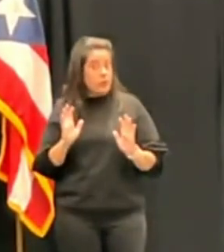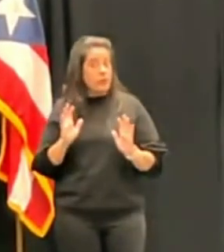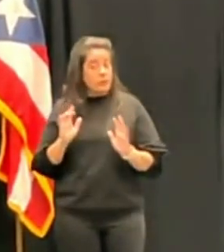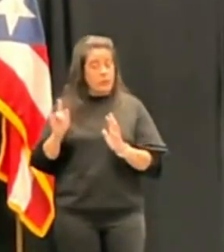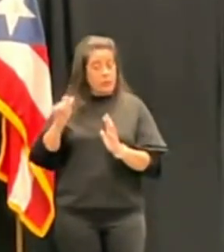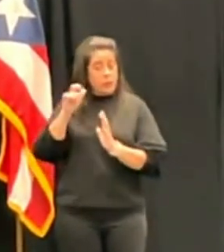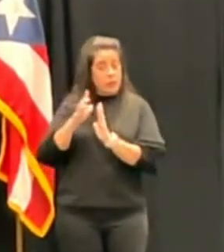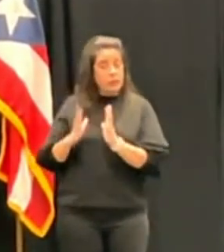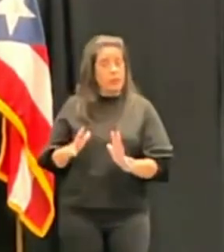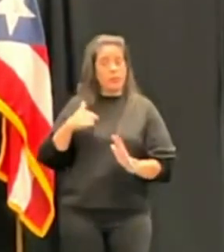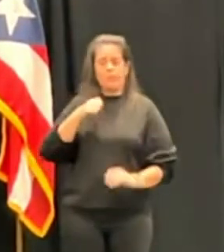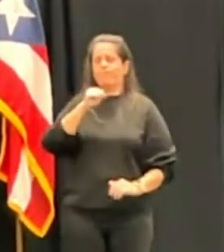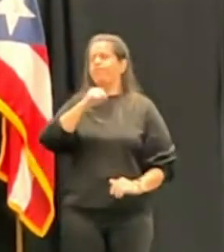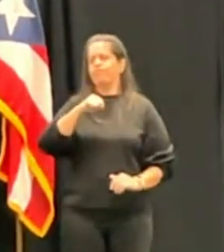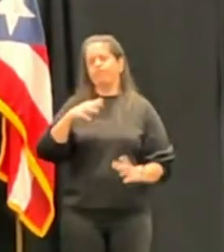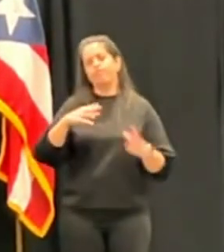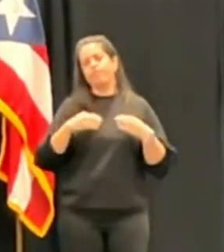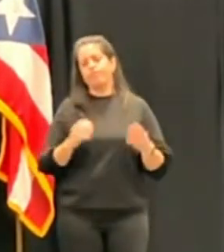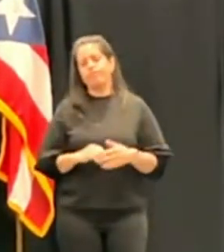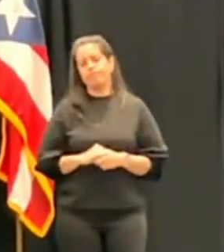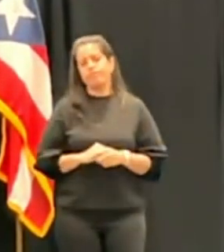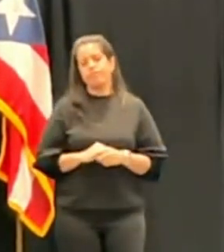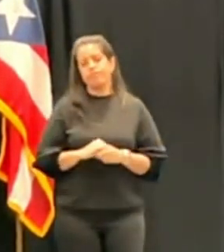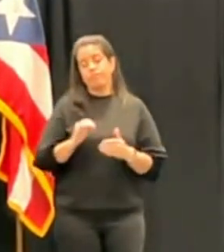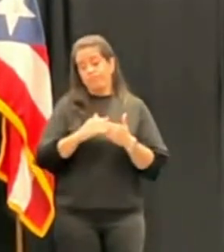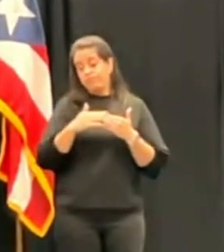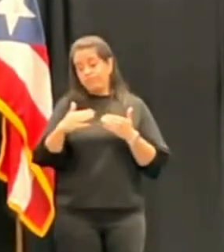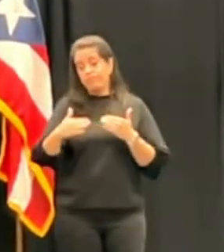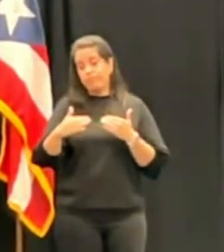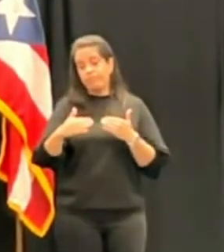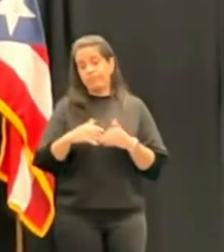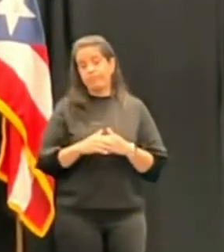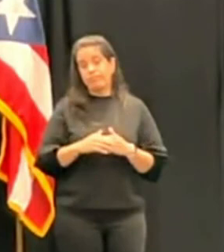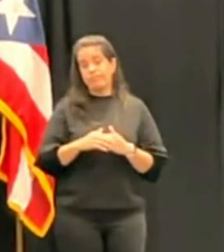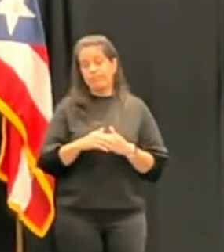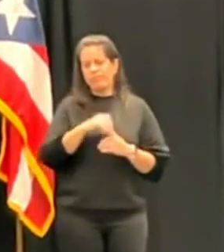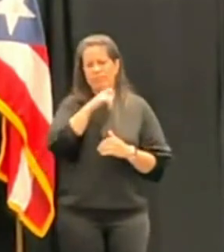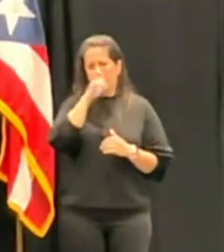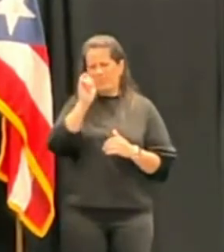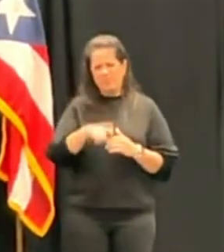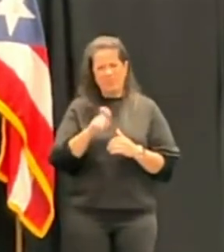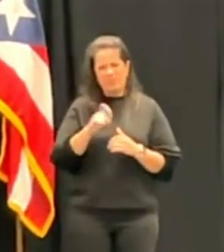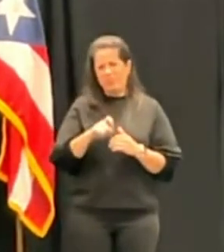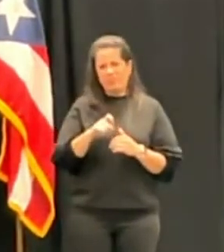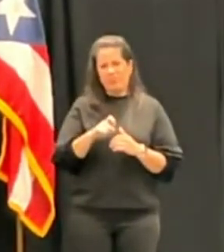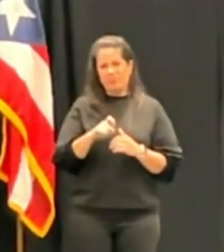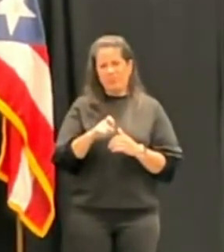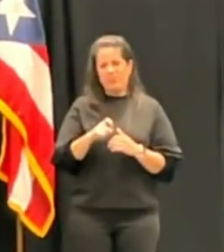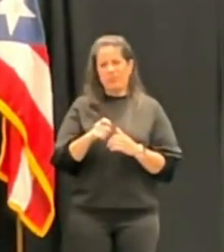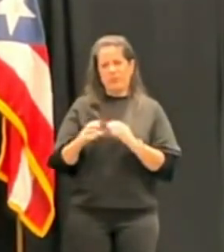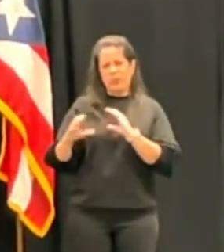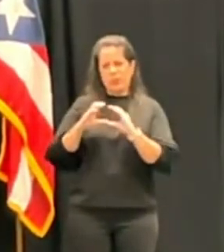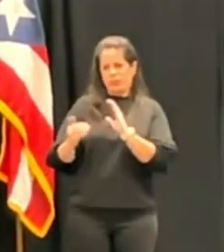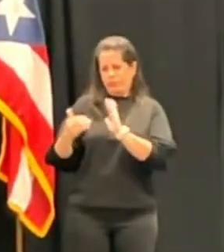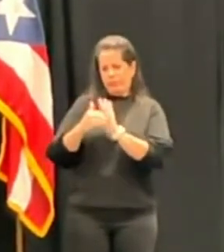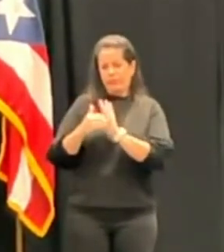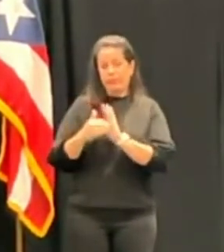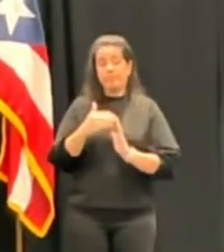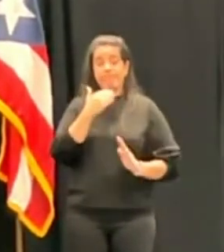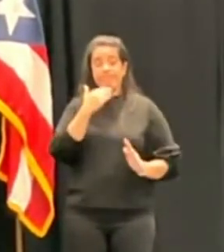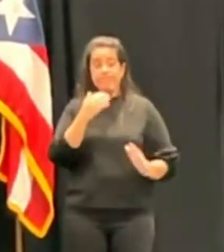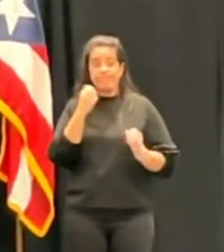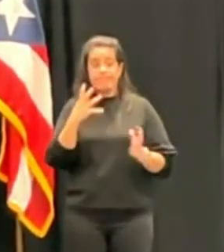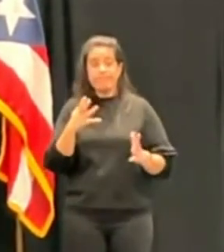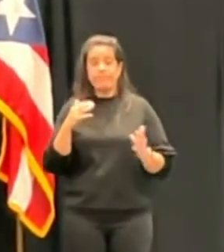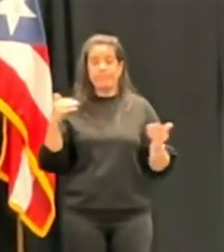licenciada. Le dije que sí y desde ese momento en adelante no ha sido necesario. Hemos tenido comunicación directa. Muchas gracias